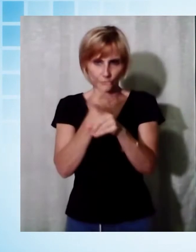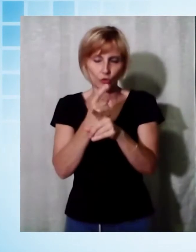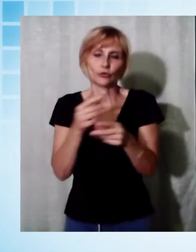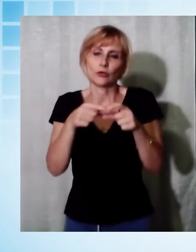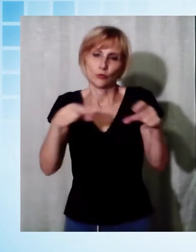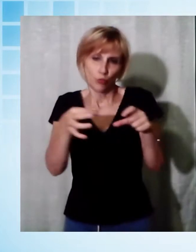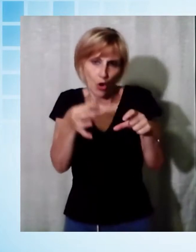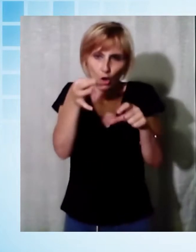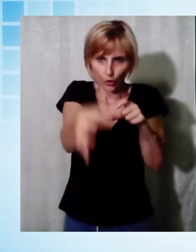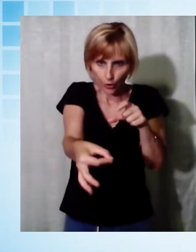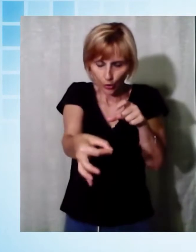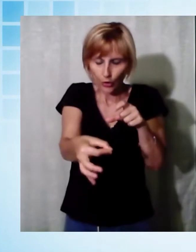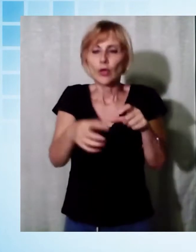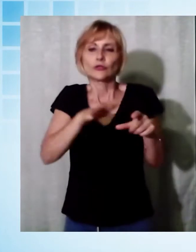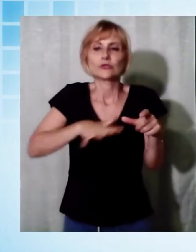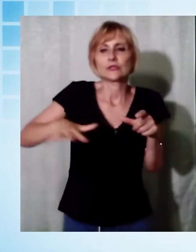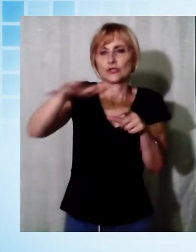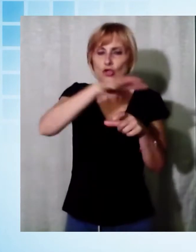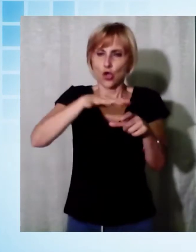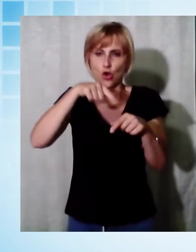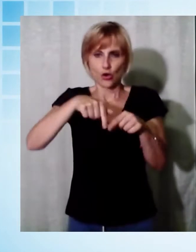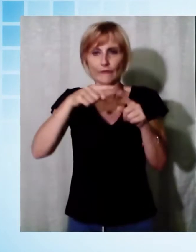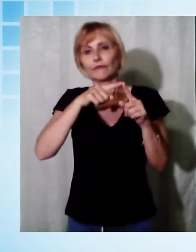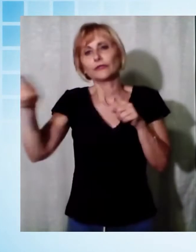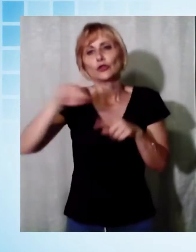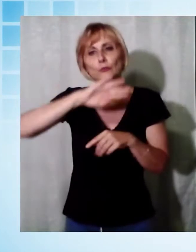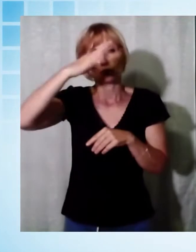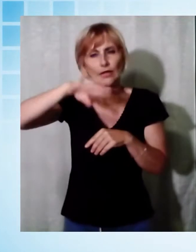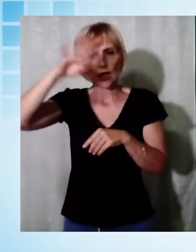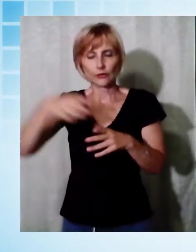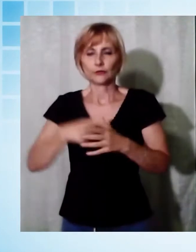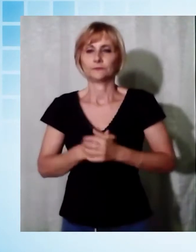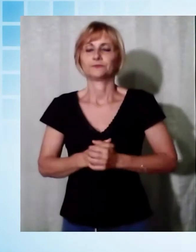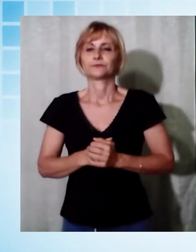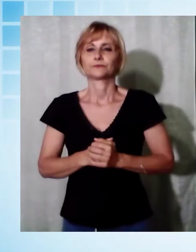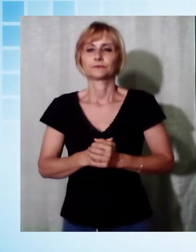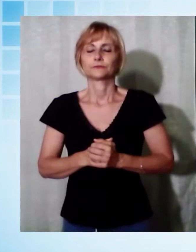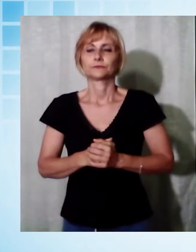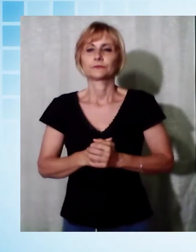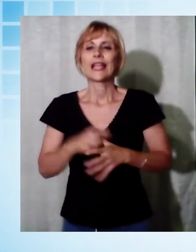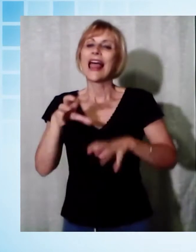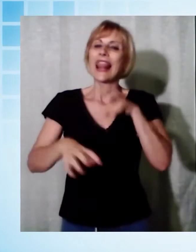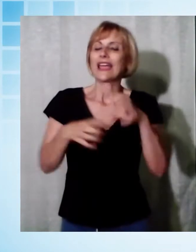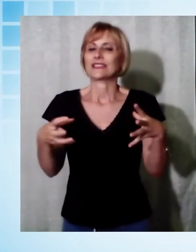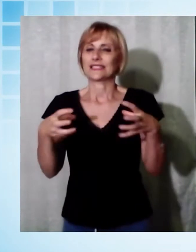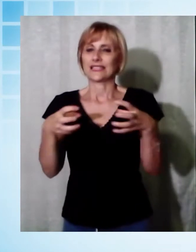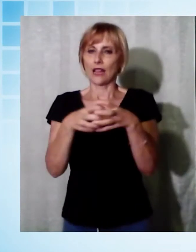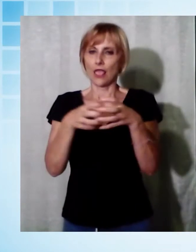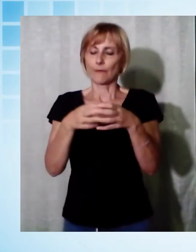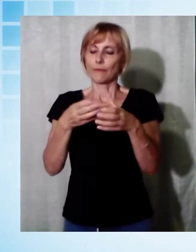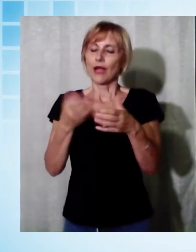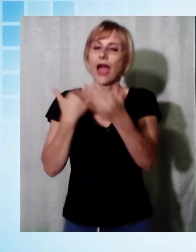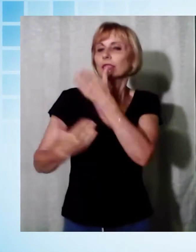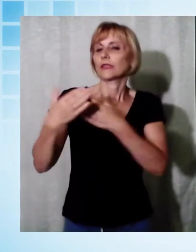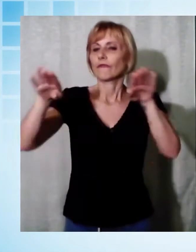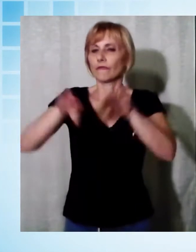Lammari, Porcari, Capannori, Pescia, Gragnano e Monte Carlo. Allora, Lions Club Antiche Valli Lucchesi ha deciso di, tra gli altri service,